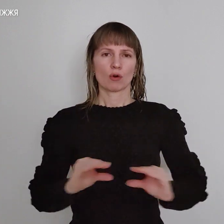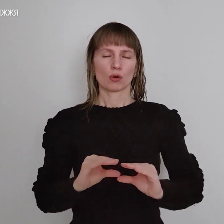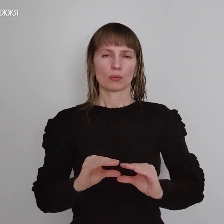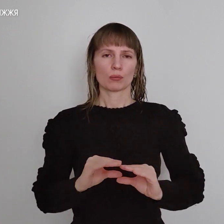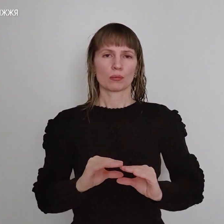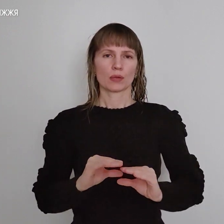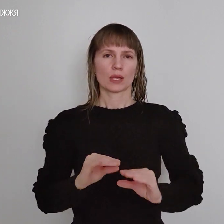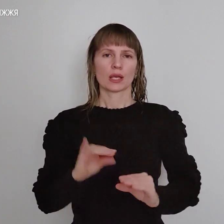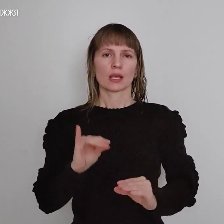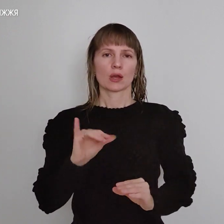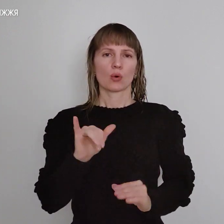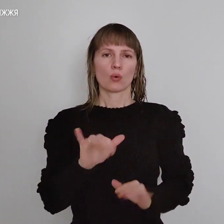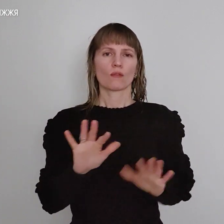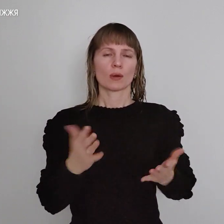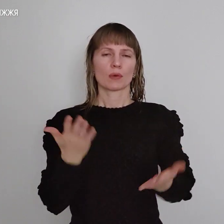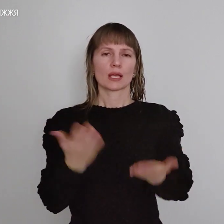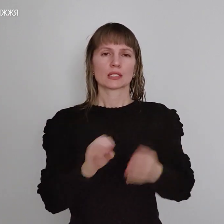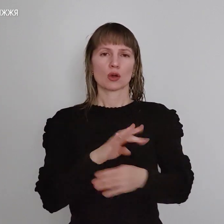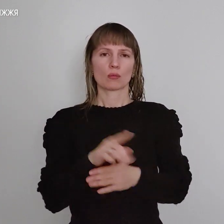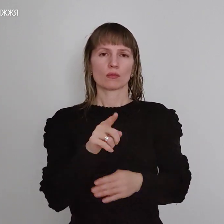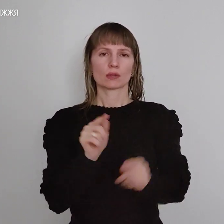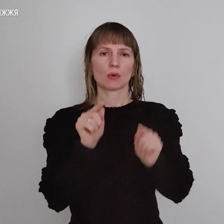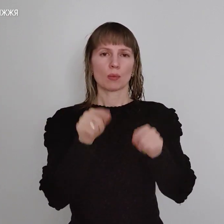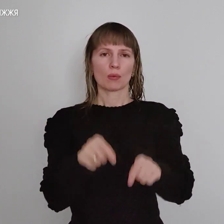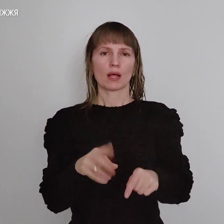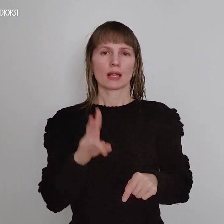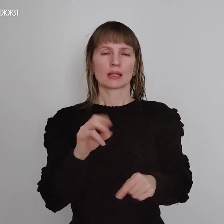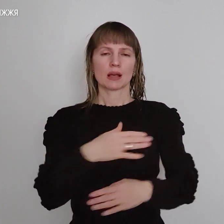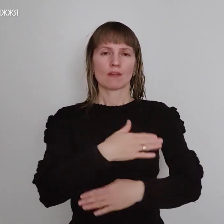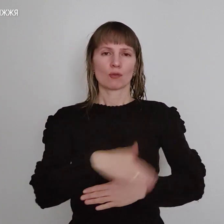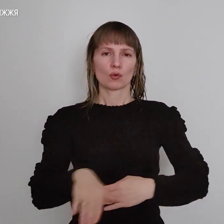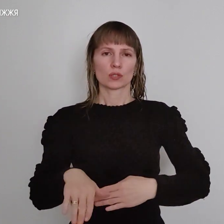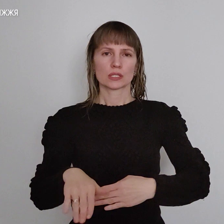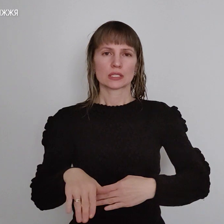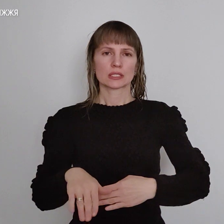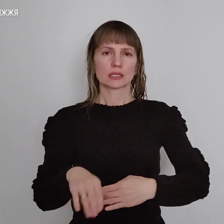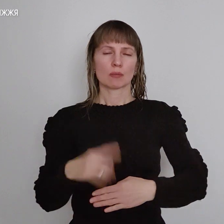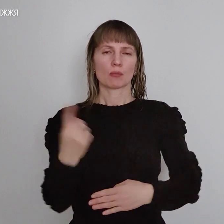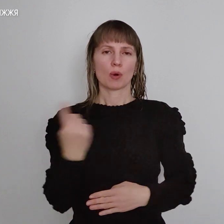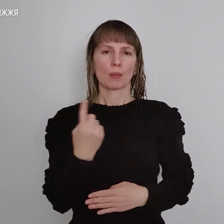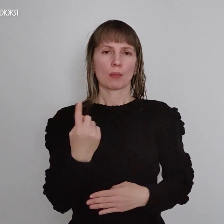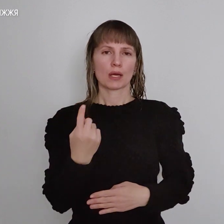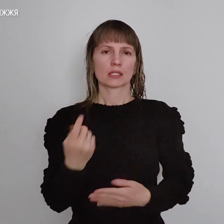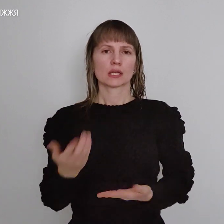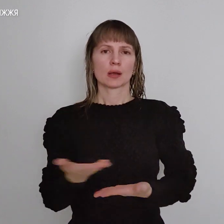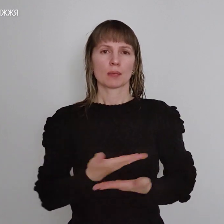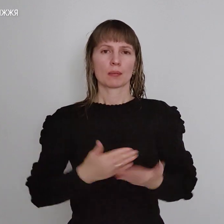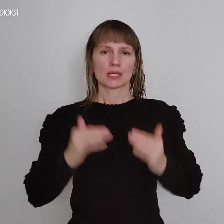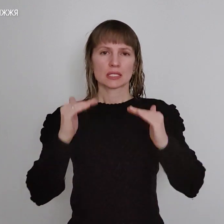У випадку, якщо обслідування застав на вулиці, то, перше, ми знижуємо силует.